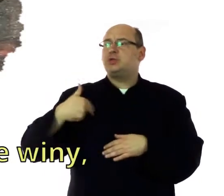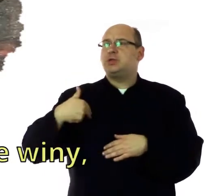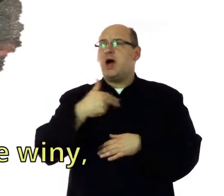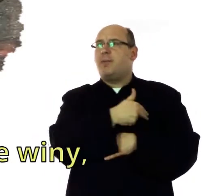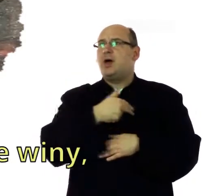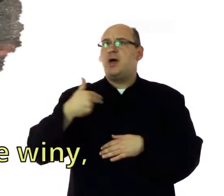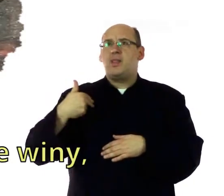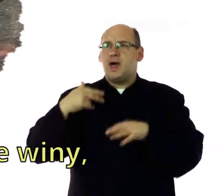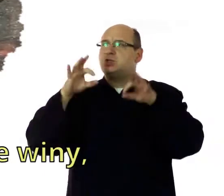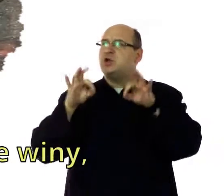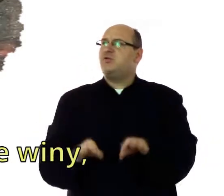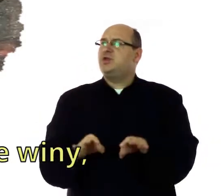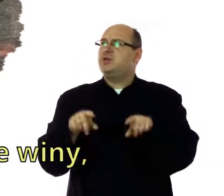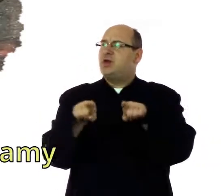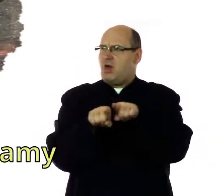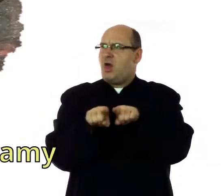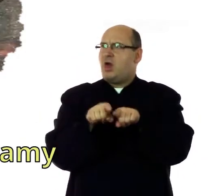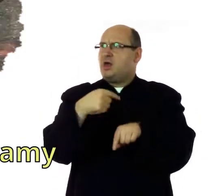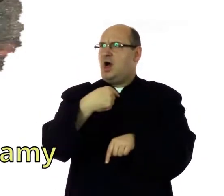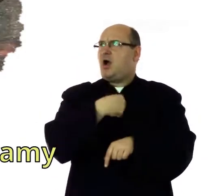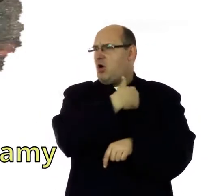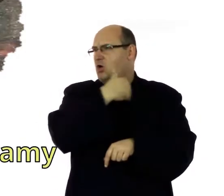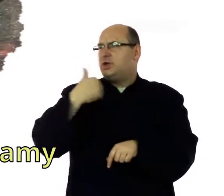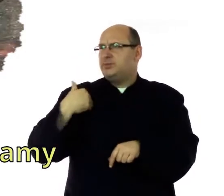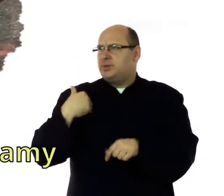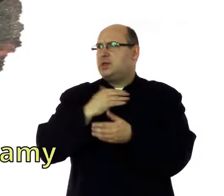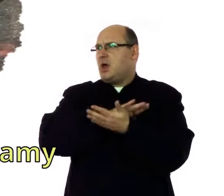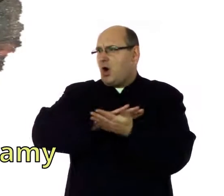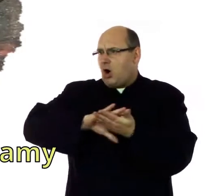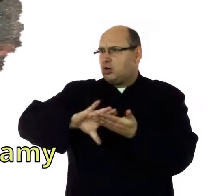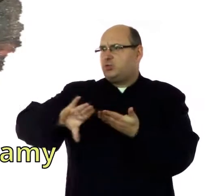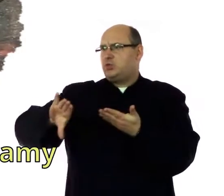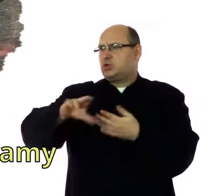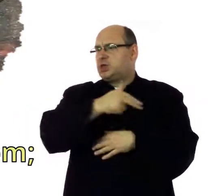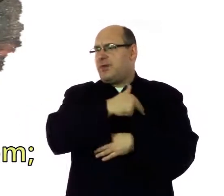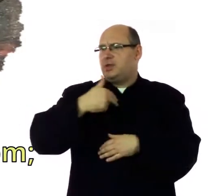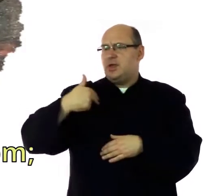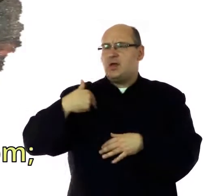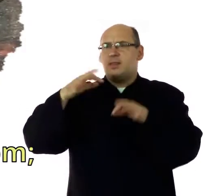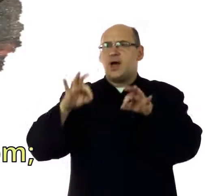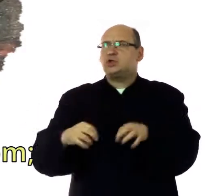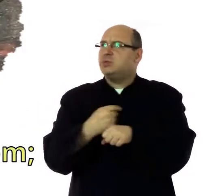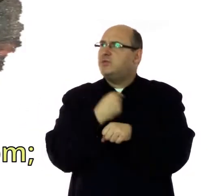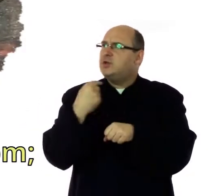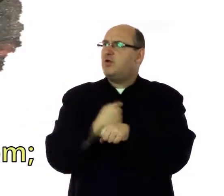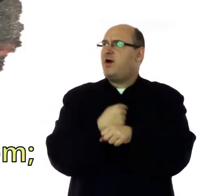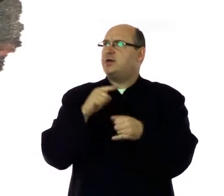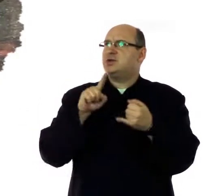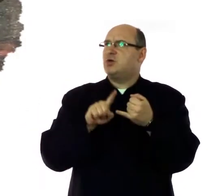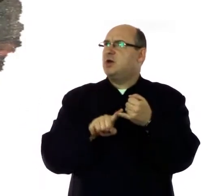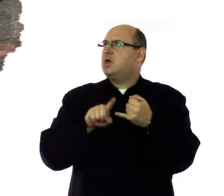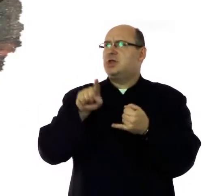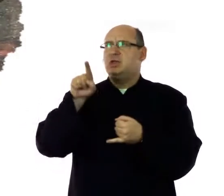odpuść nam nasze winy, jako i my odpuszczamy naszym